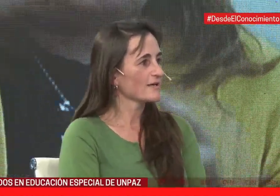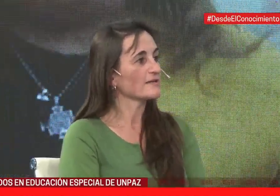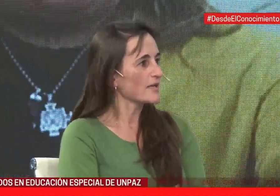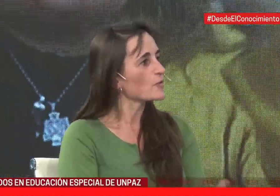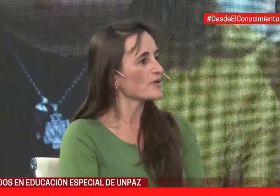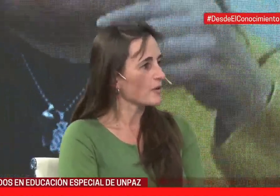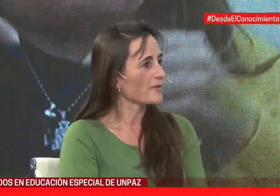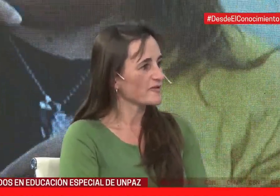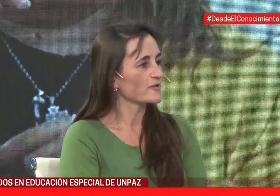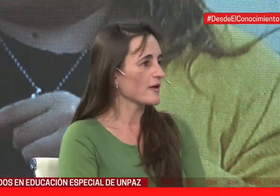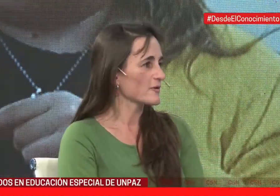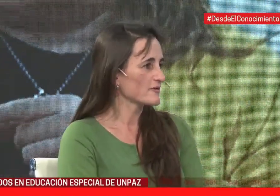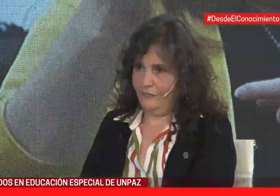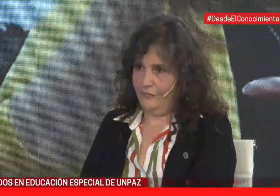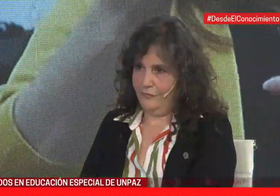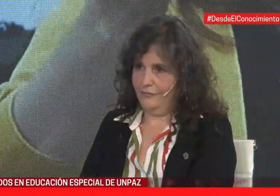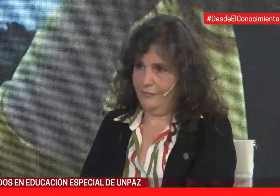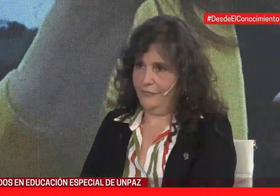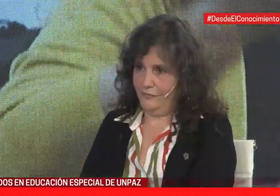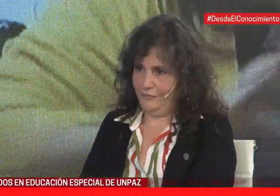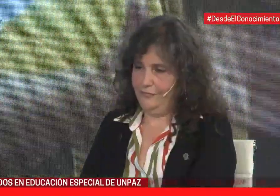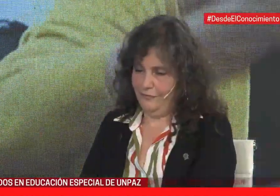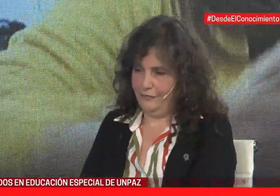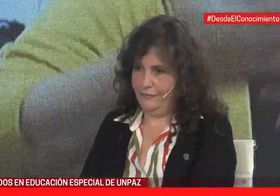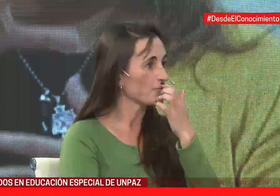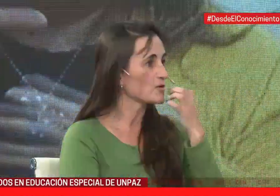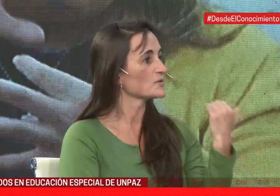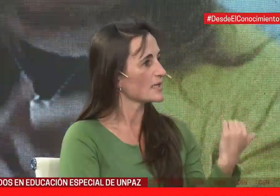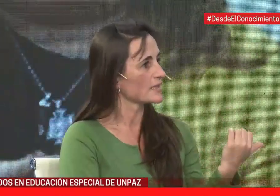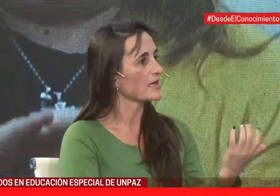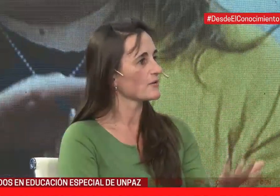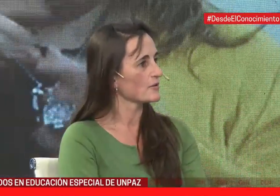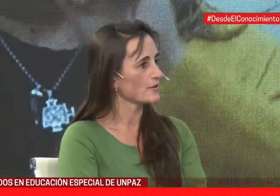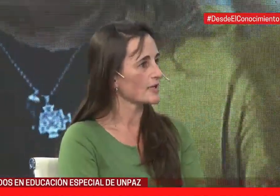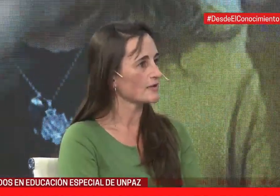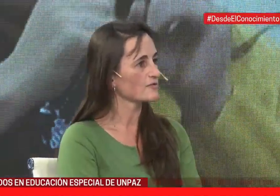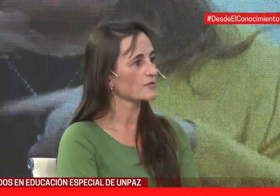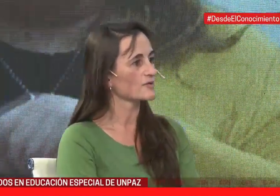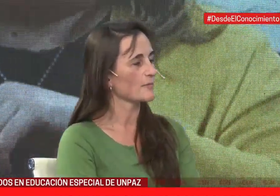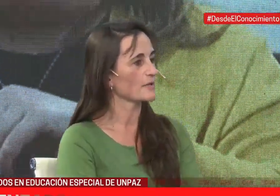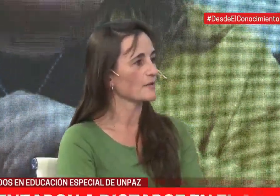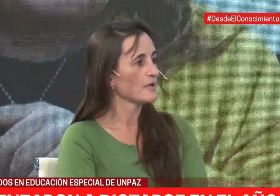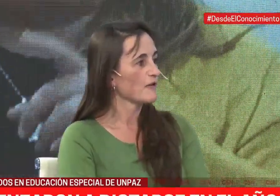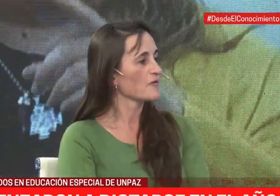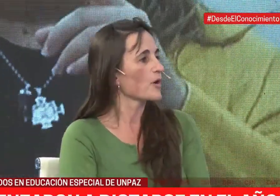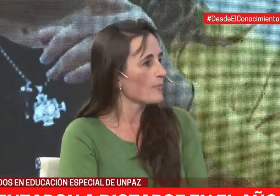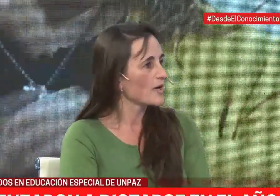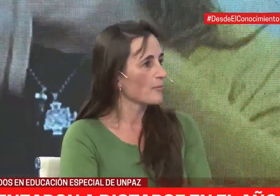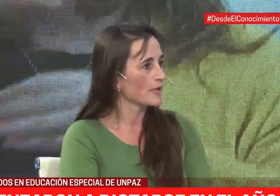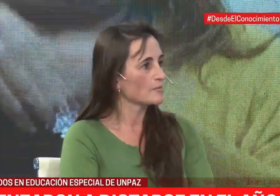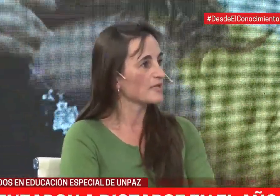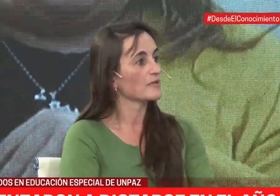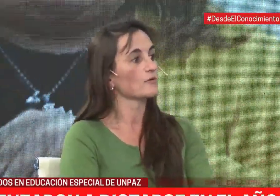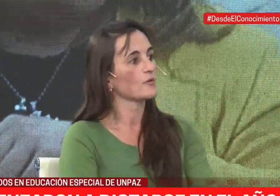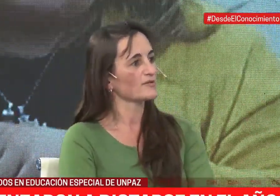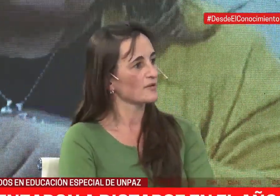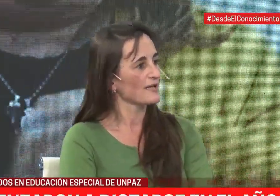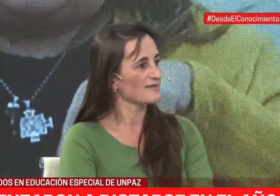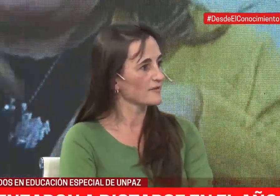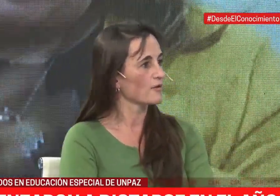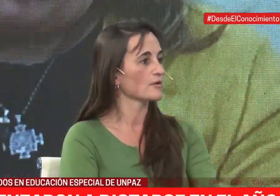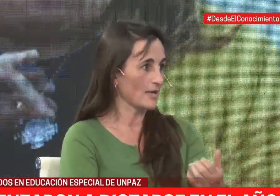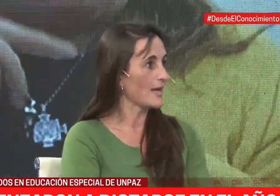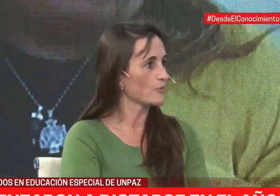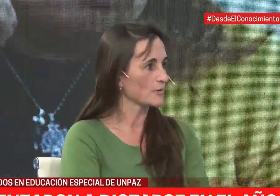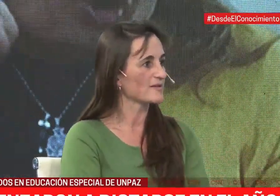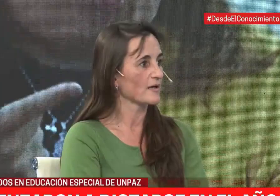nuestros profesorados. En ese sentido, además del voluntariado, nosotros también fuimos convocados por el Ministerio de Educación